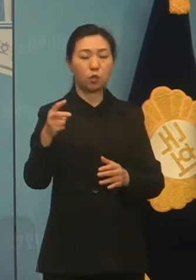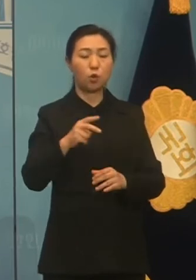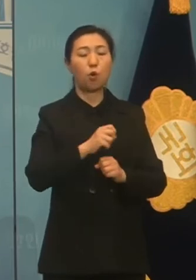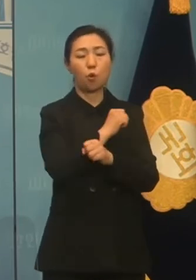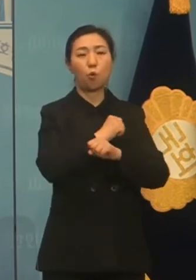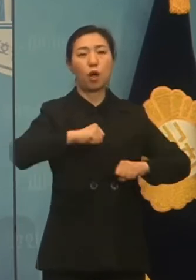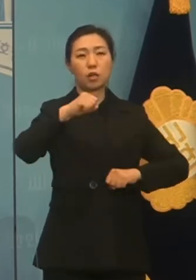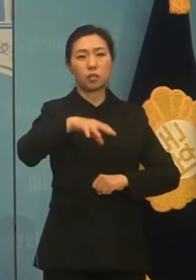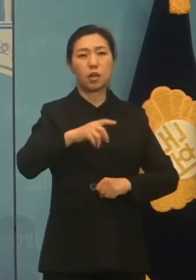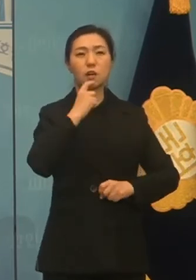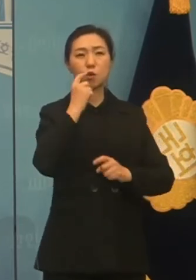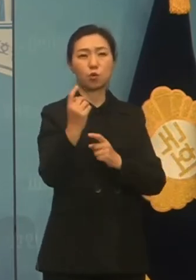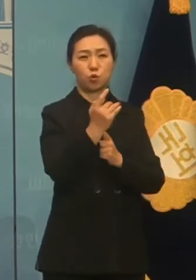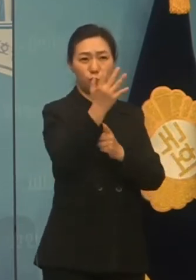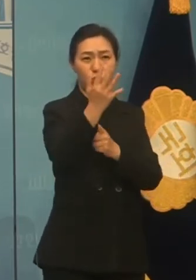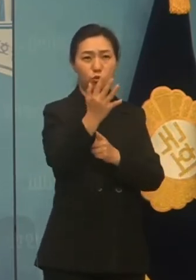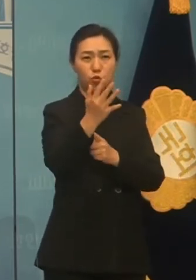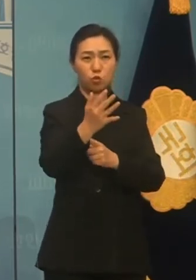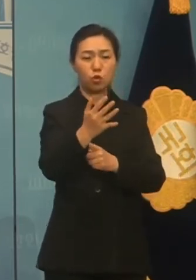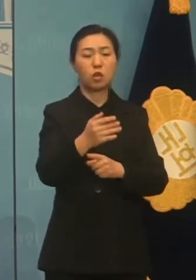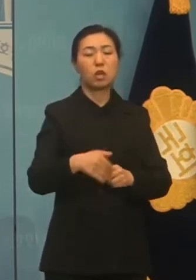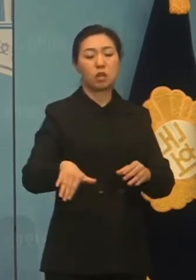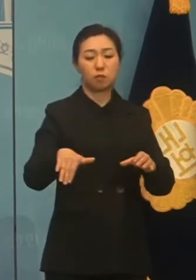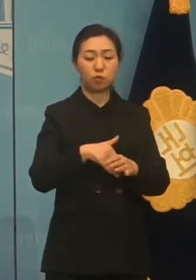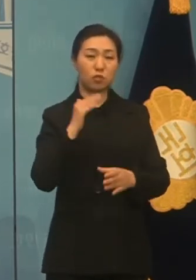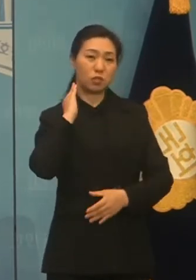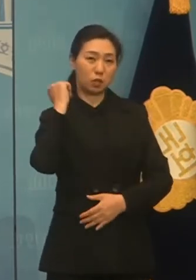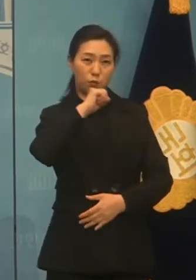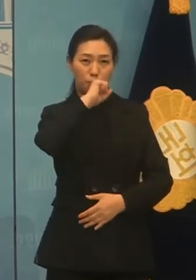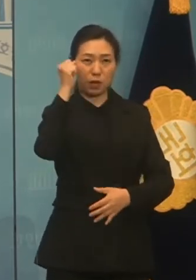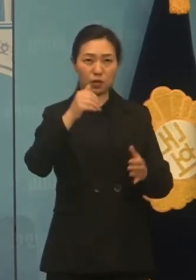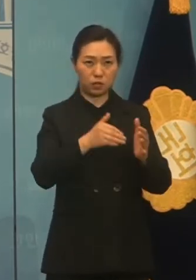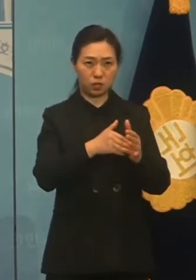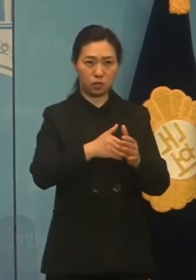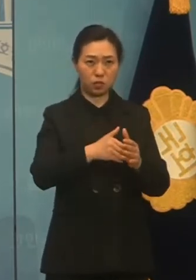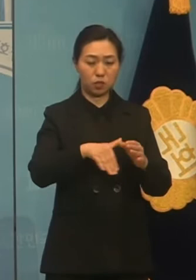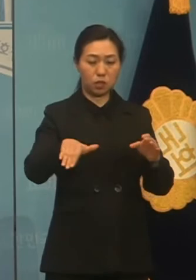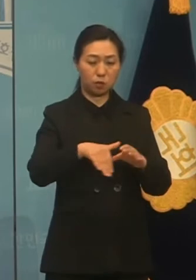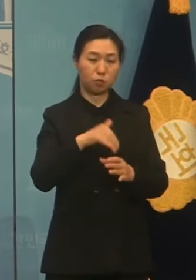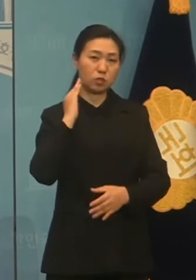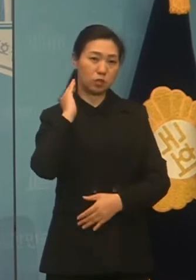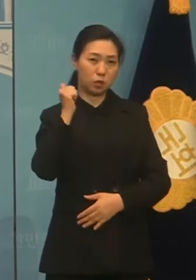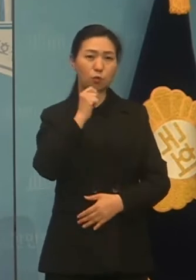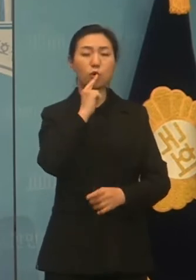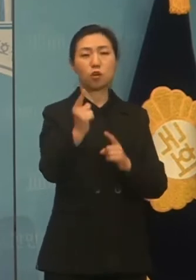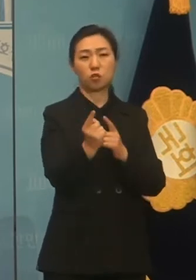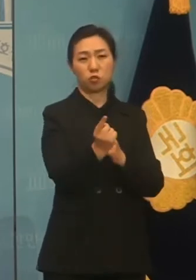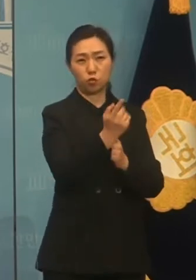저에게는 문재인 정부의 성공을 위한 무한 책임이 있습니다.